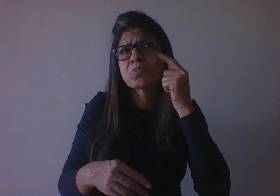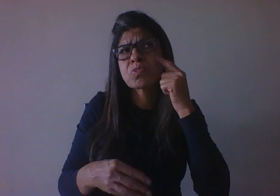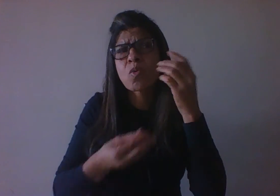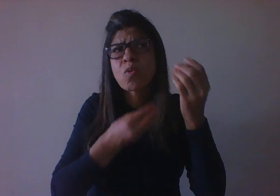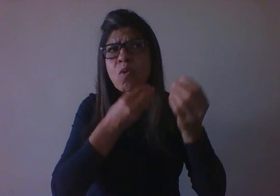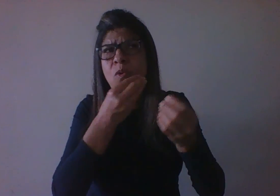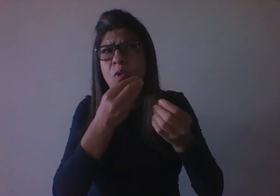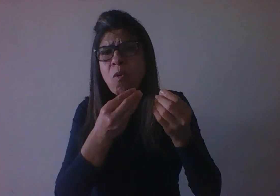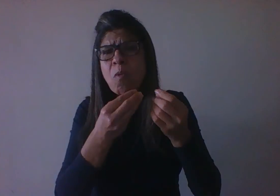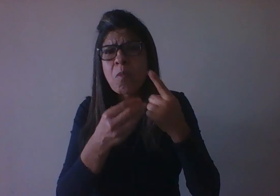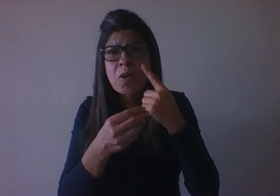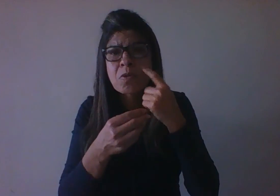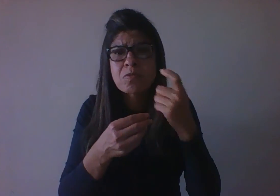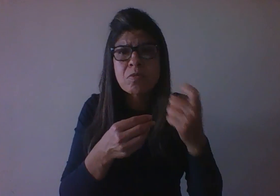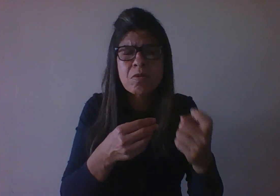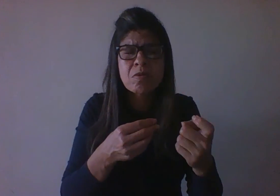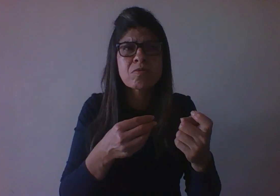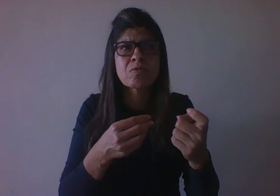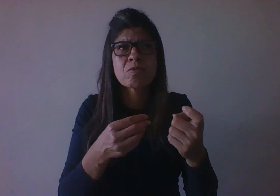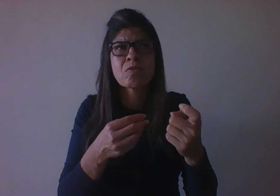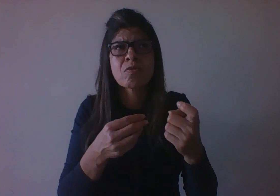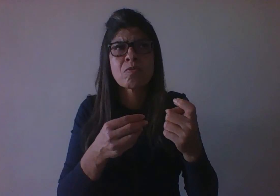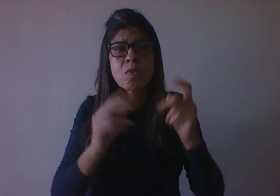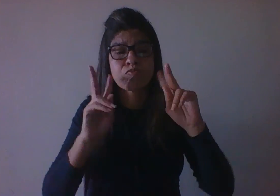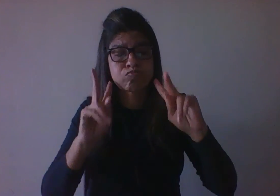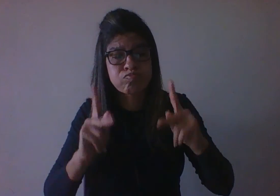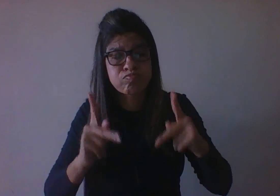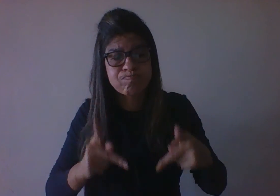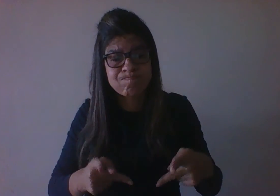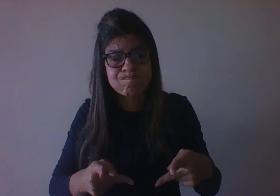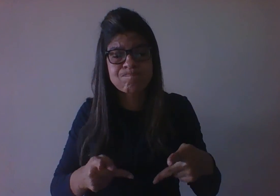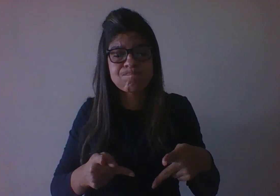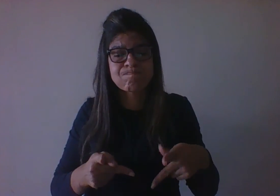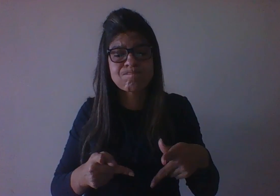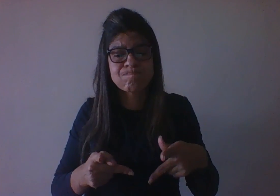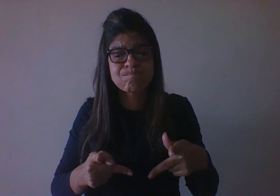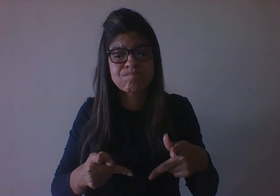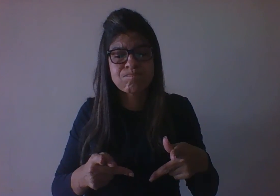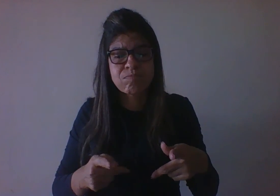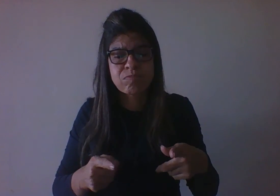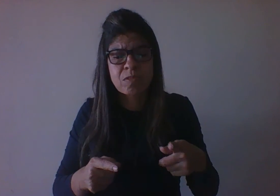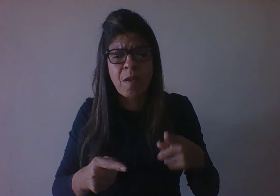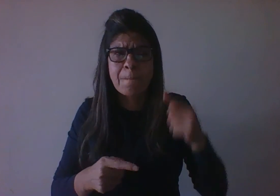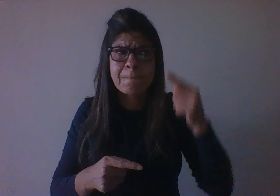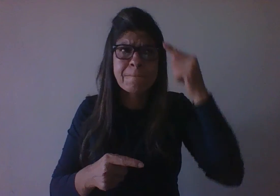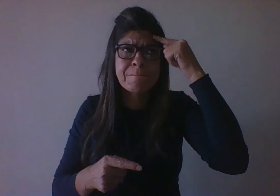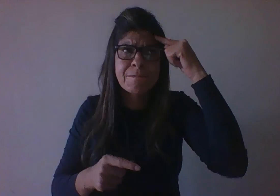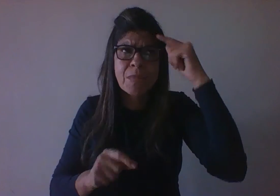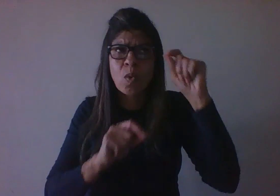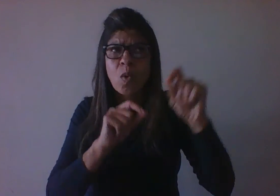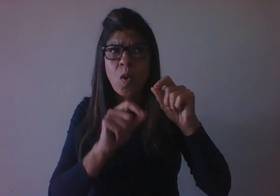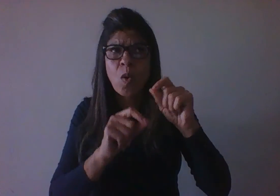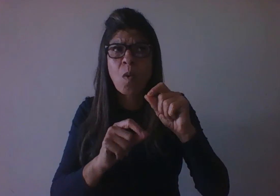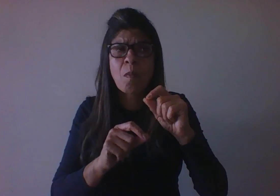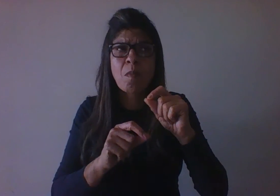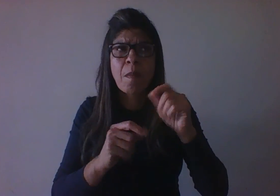social humana, assumindo as ideias que remetem à psicologia evolutiva que nós temos hoje na contemporaneidade.